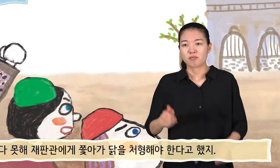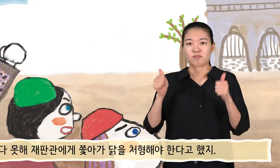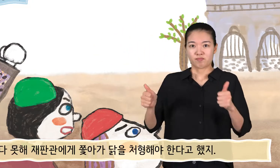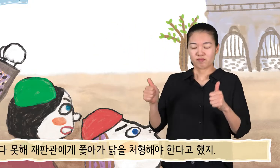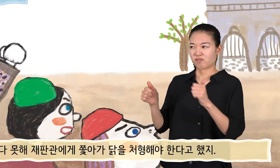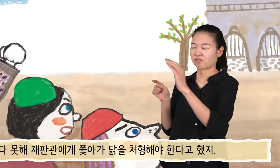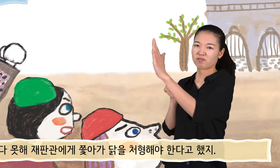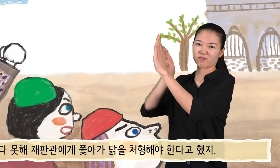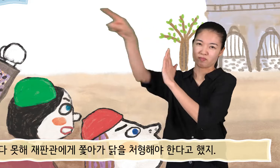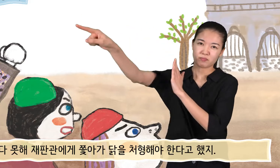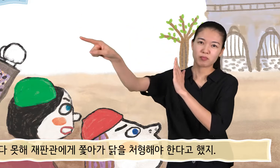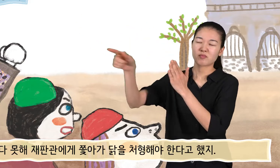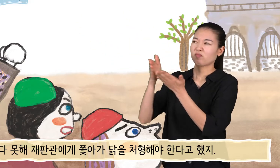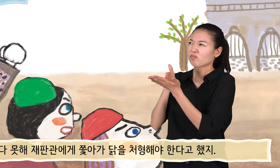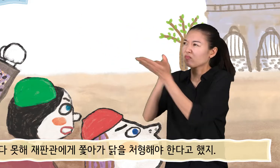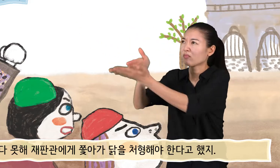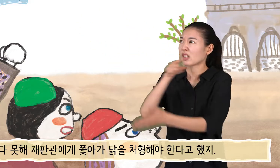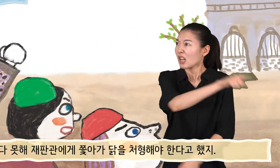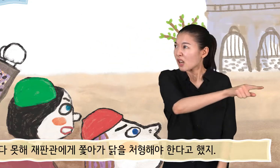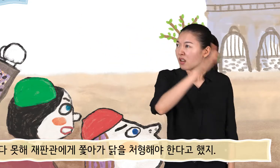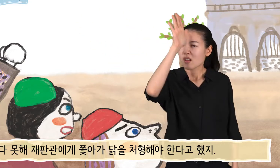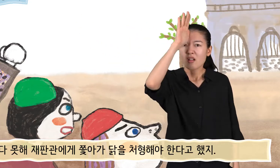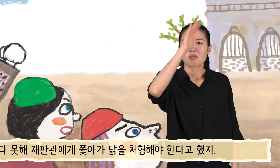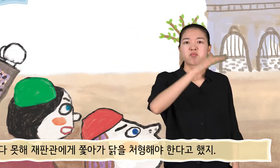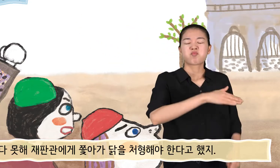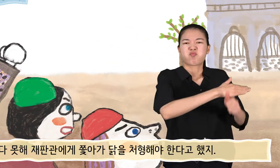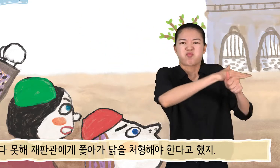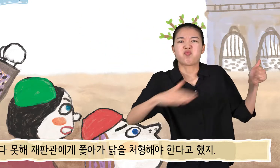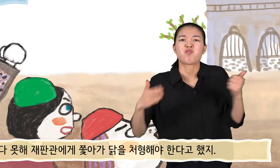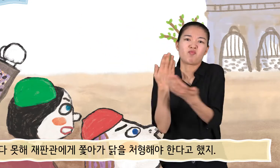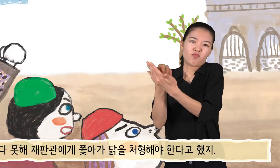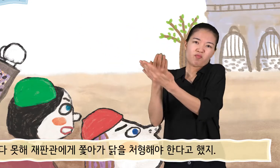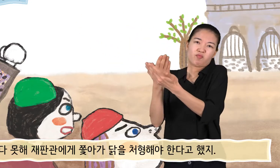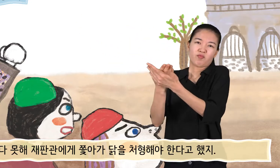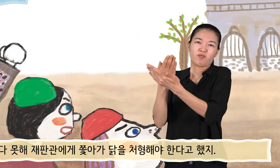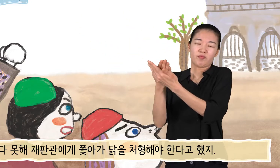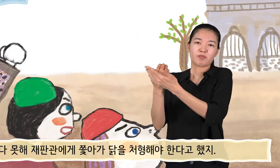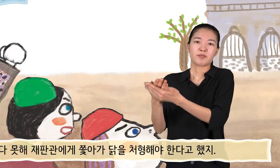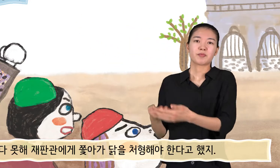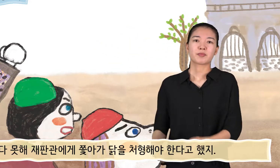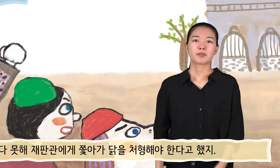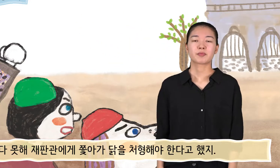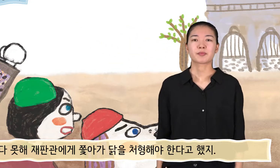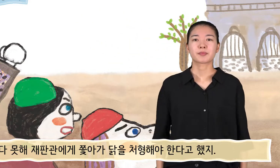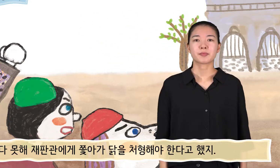참다못해 재판관에게 쫓아가 닭을 처형해야 한다고 했지.